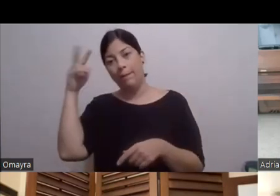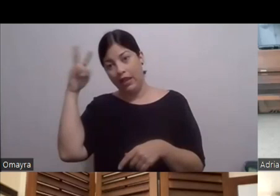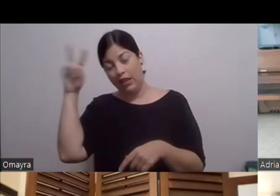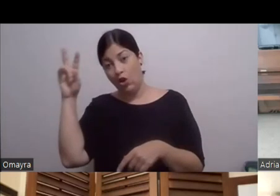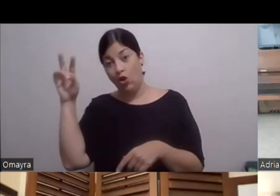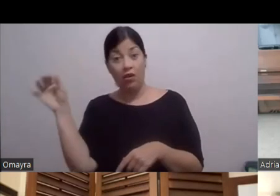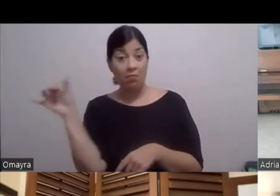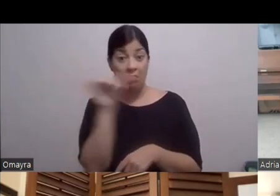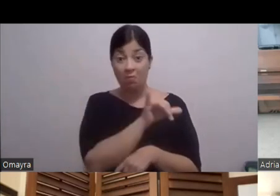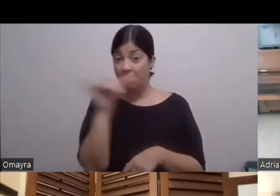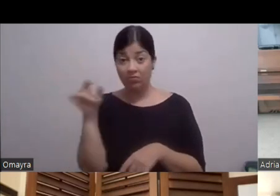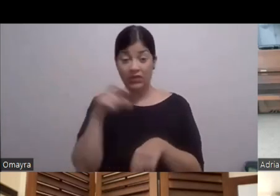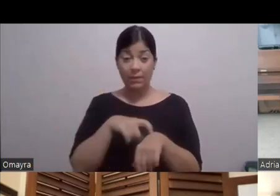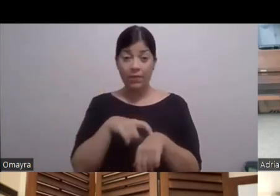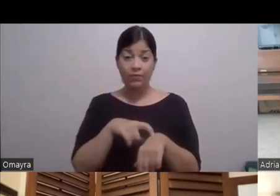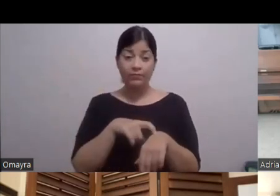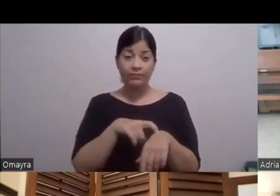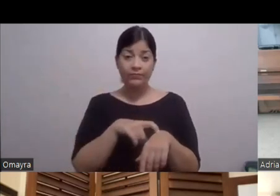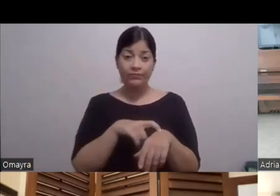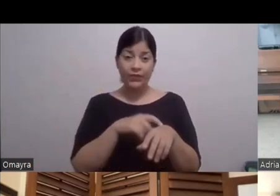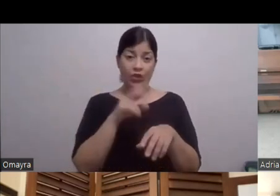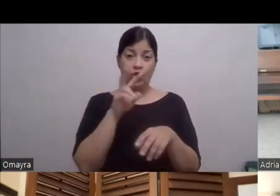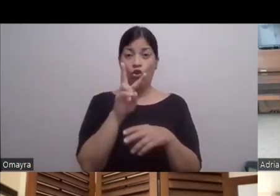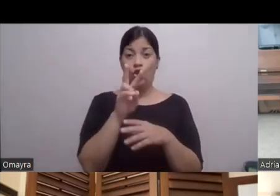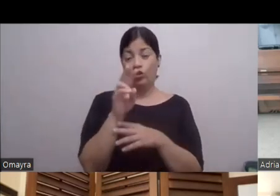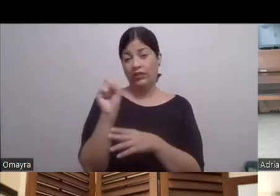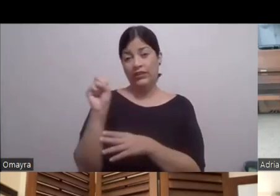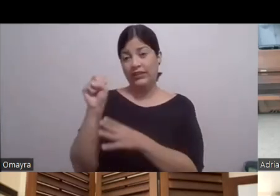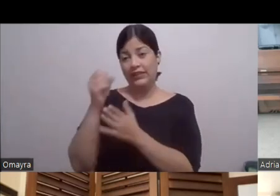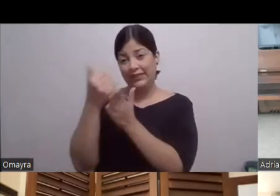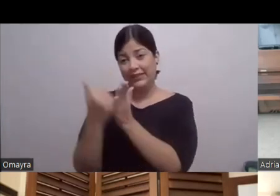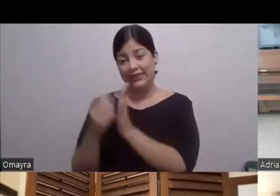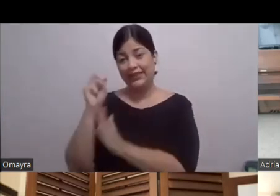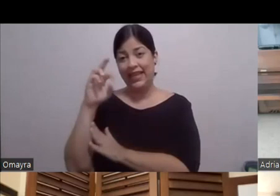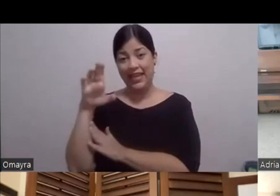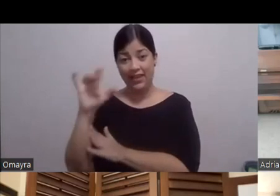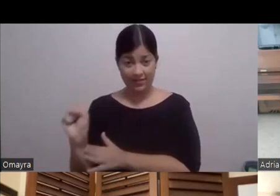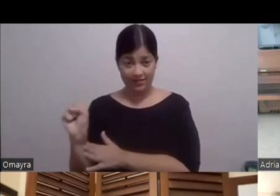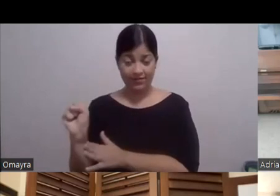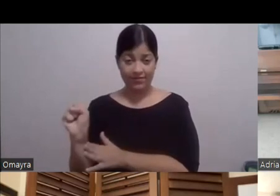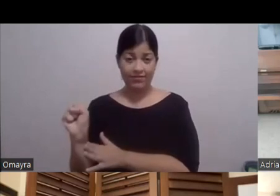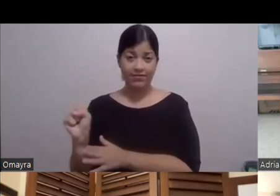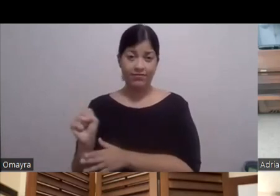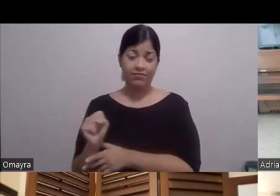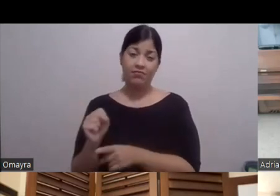en México Firmando de las dos series Que ha sido todo Por Por Vía Zoom Entonces pues He decidido quedarme más Acá ahora